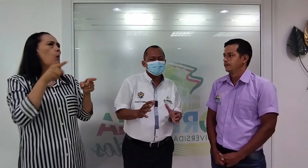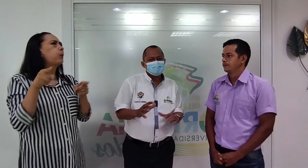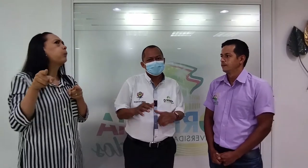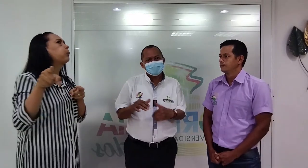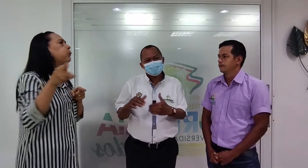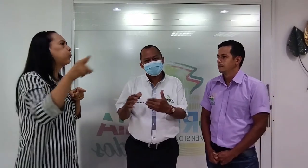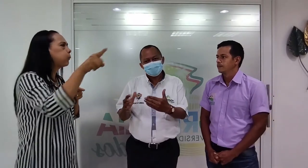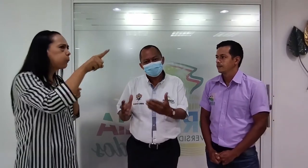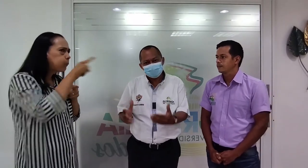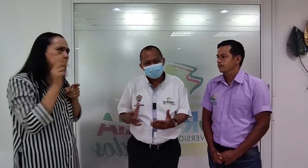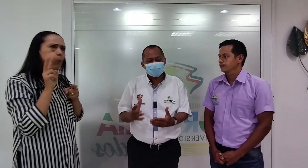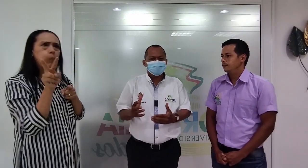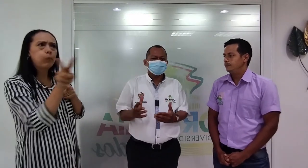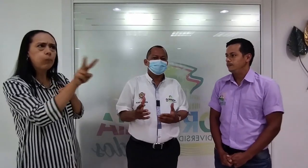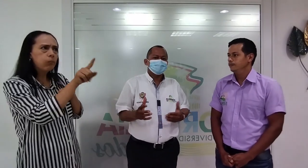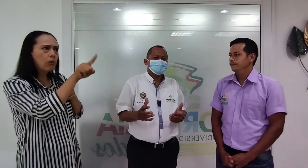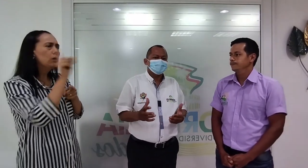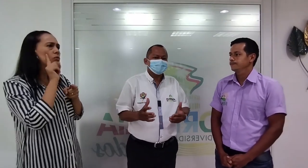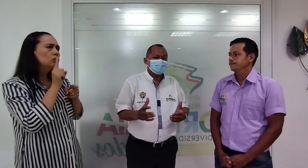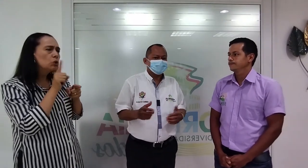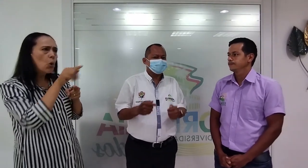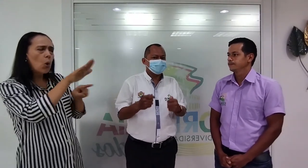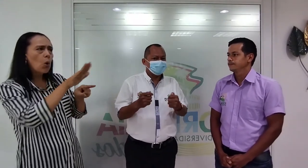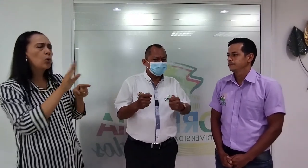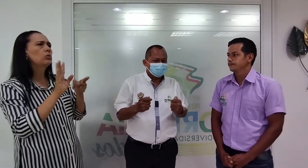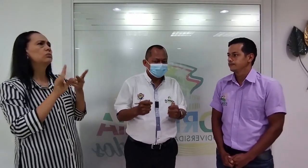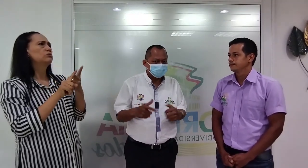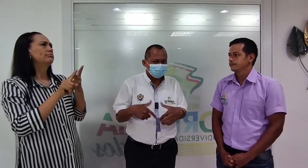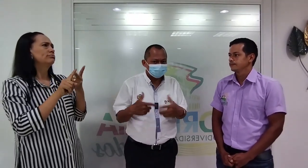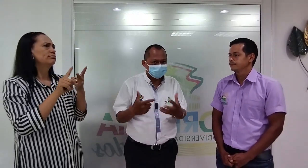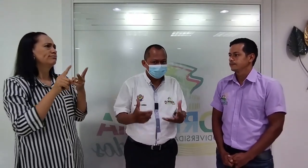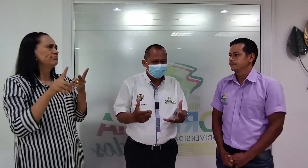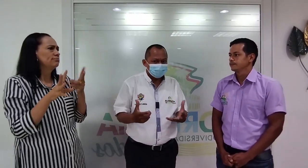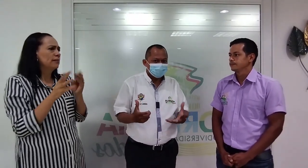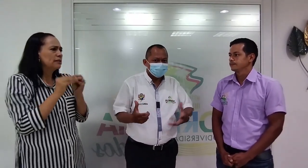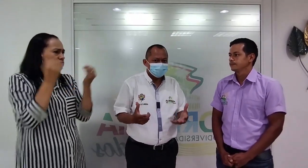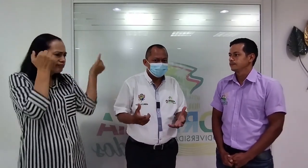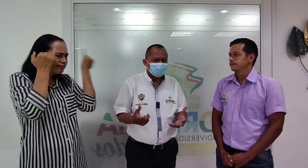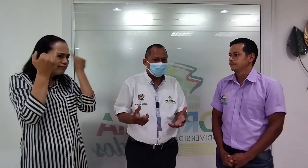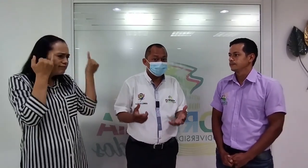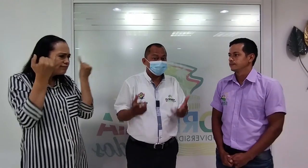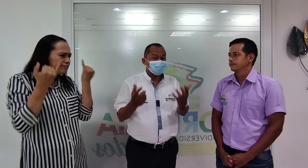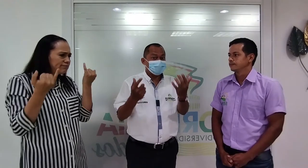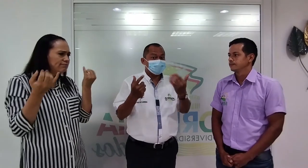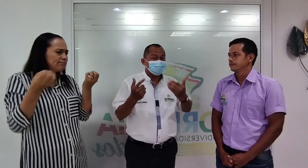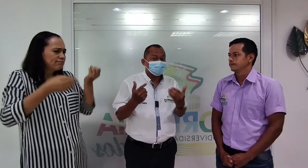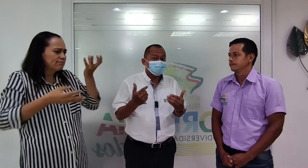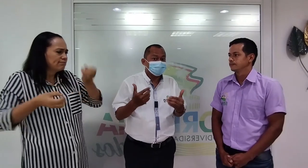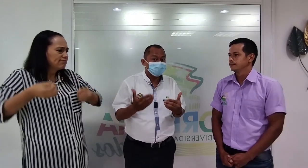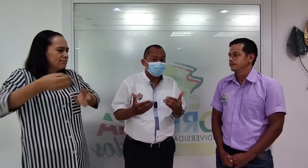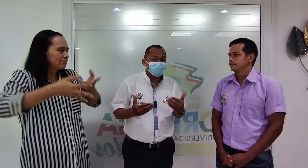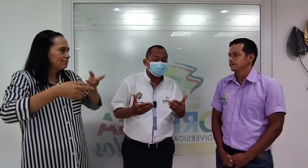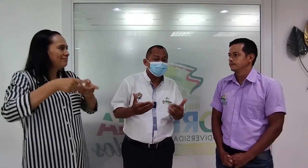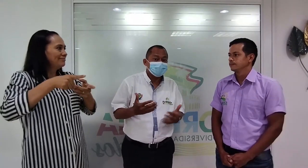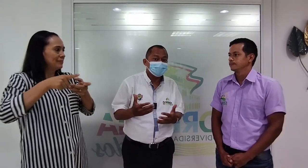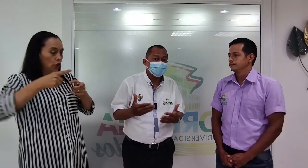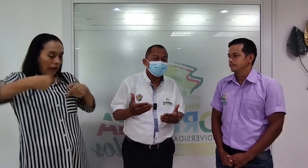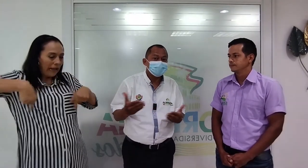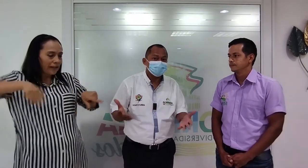cada vez que ustedes están aportándole, la ciudad lo sigue viabilizando,